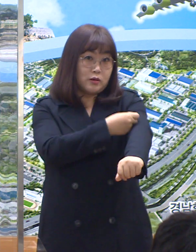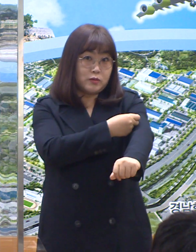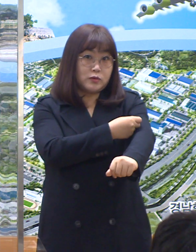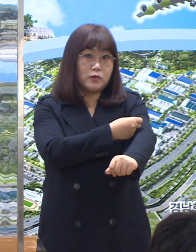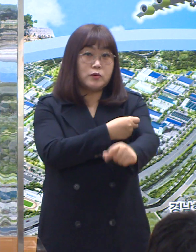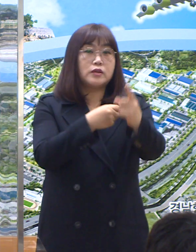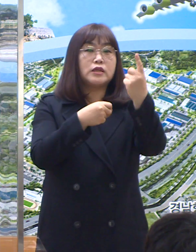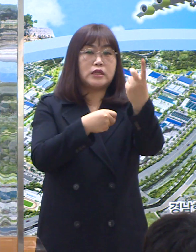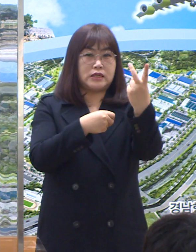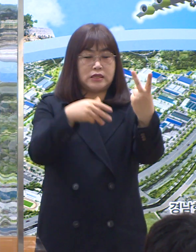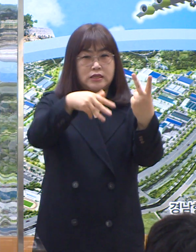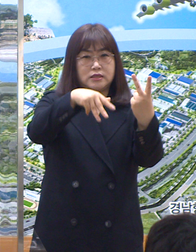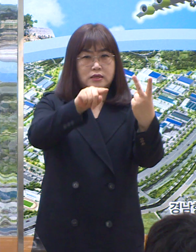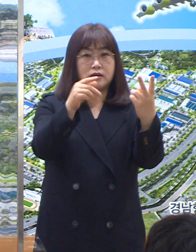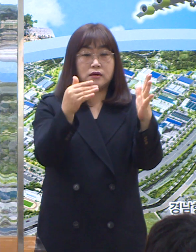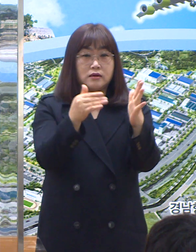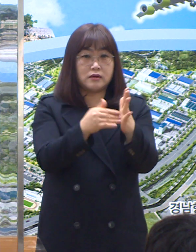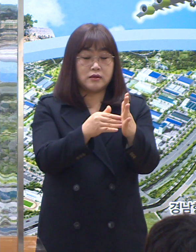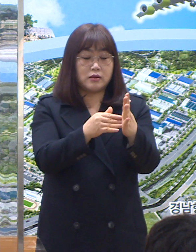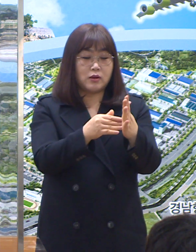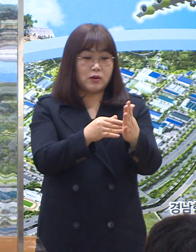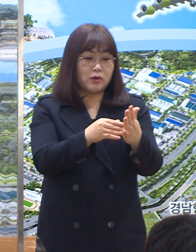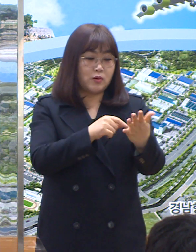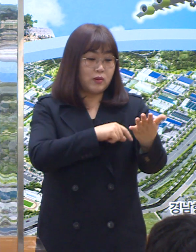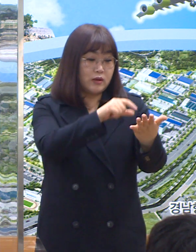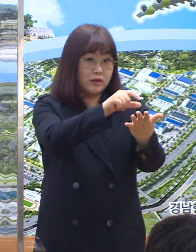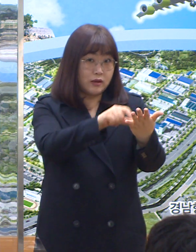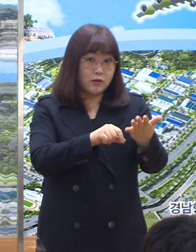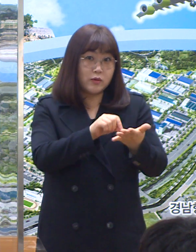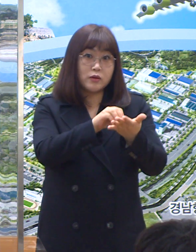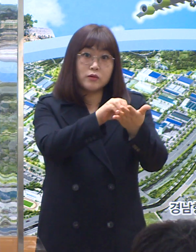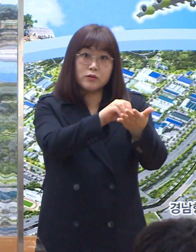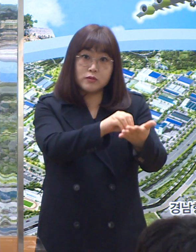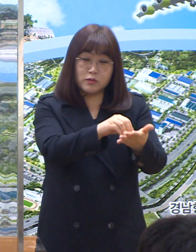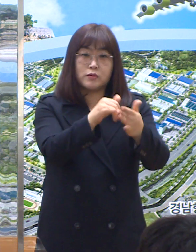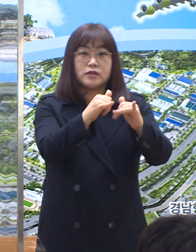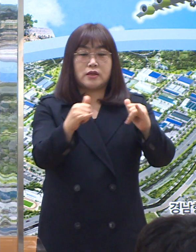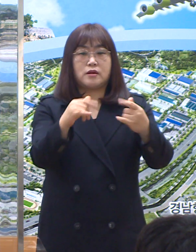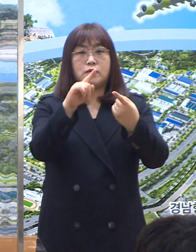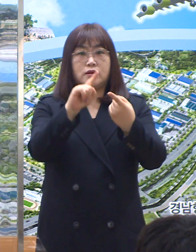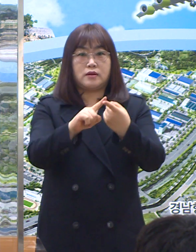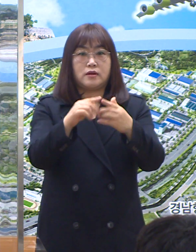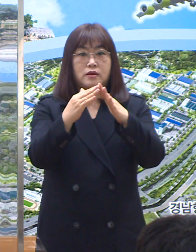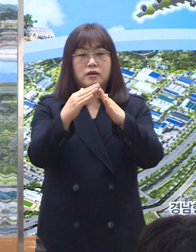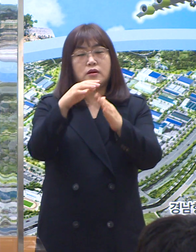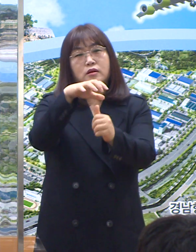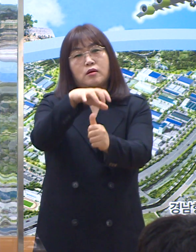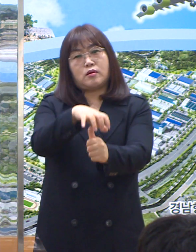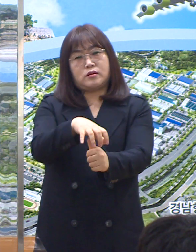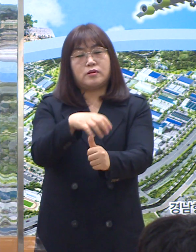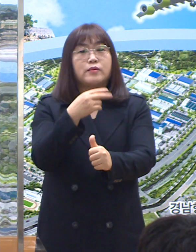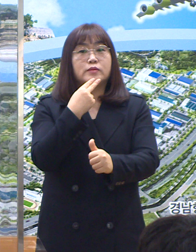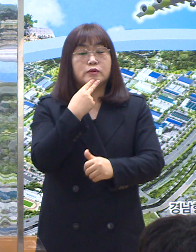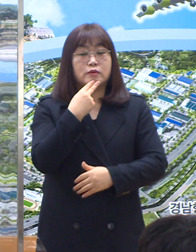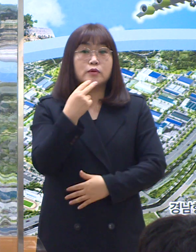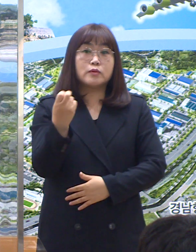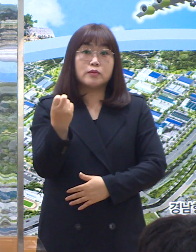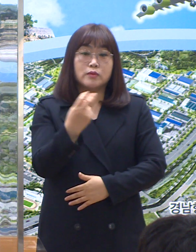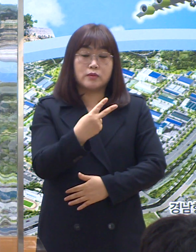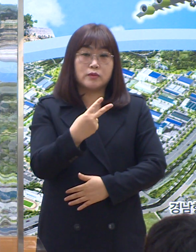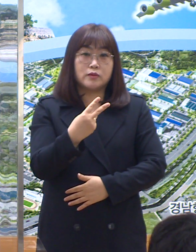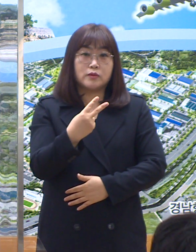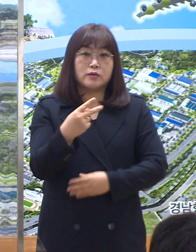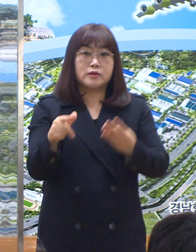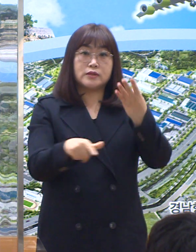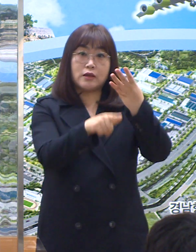접종 이력을 등록한 입국자에 한해 격리가 면제됩니다. 또한 다음 달